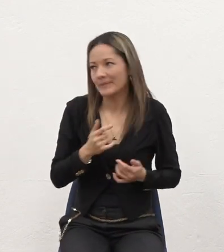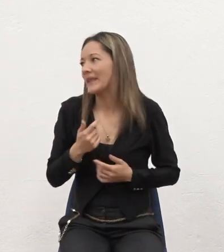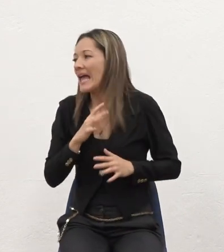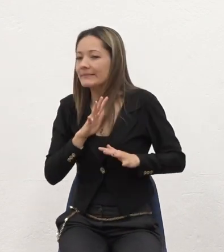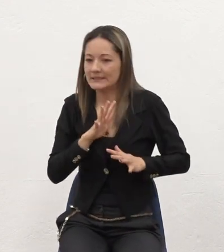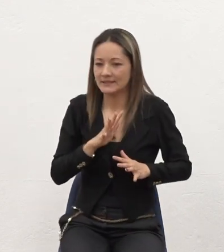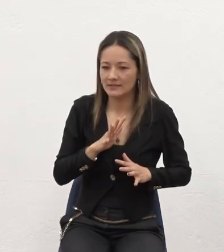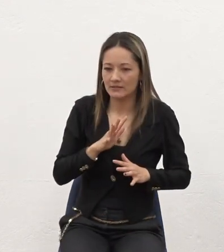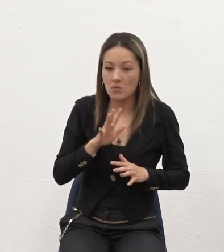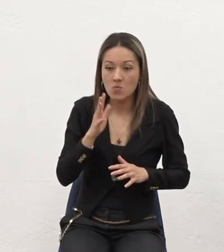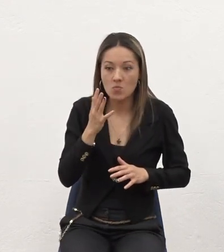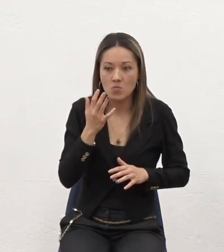Cuando eso Que me di la vuelta